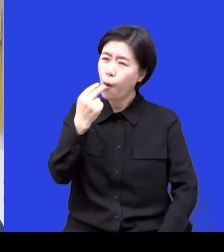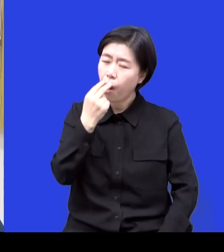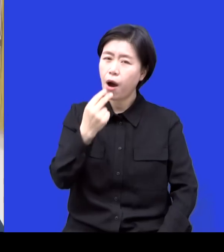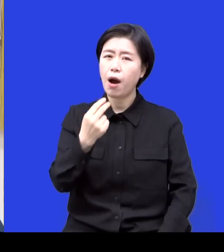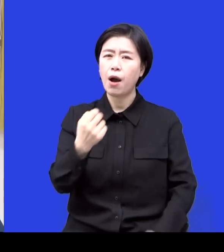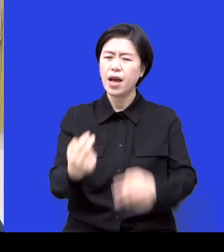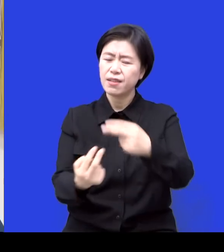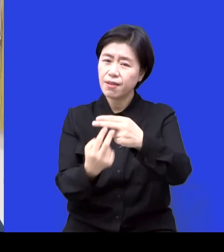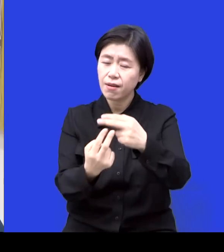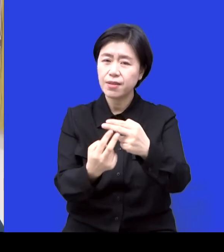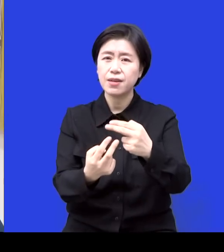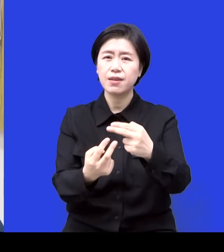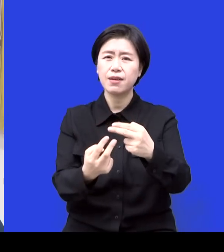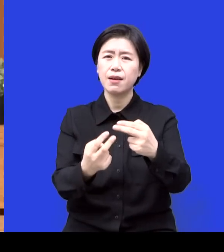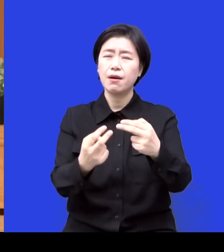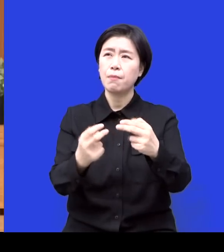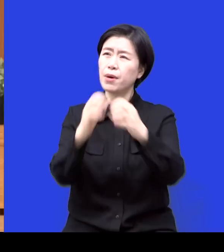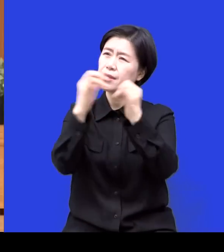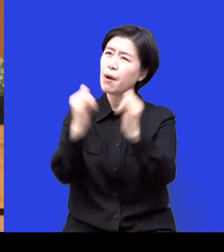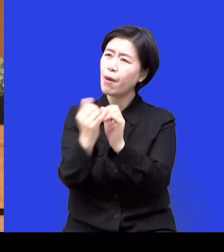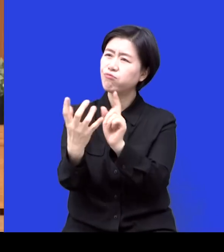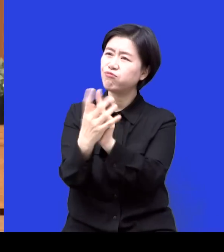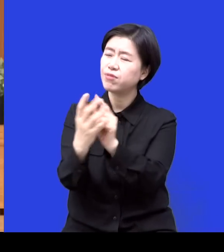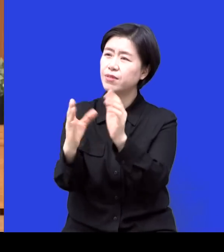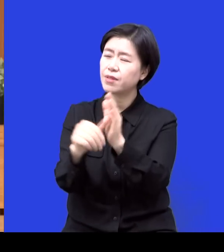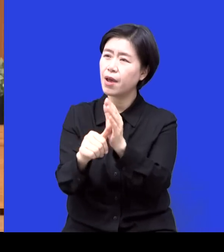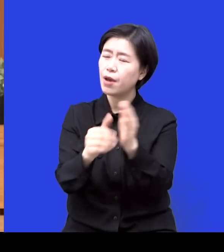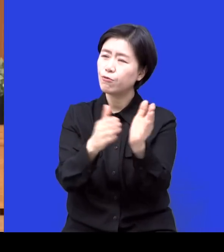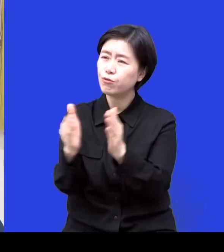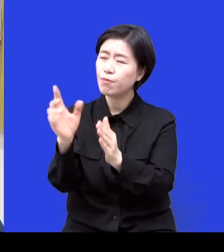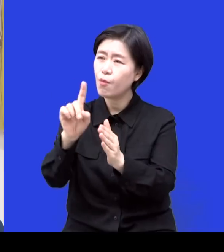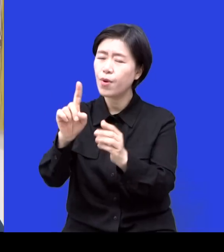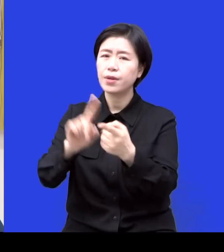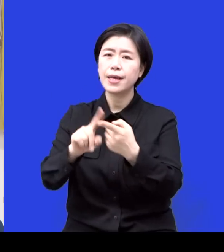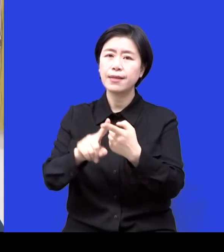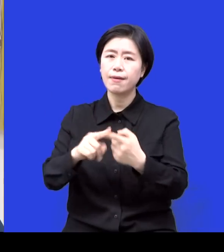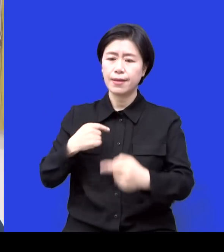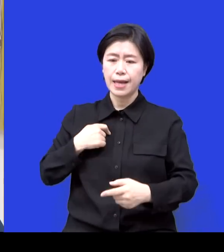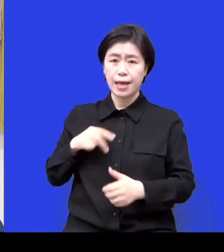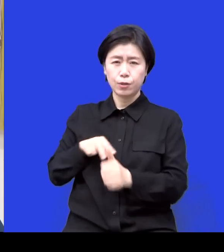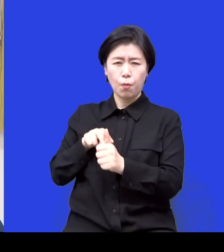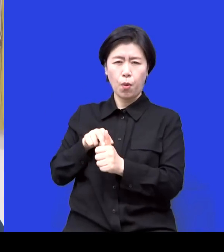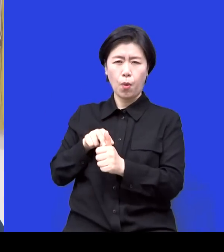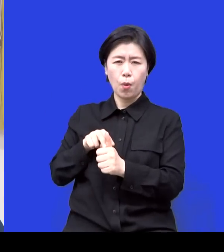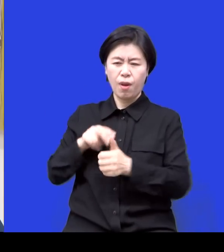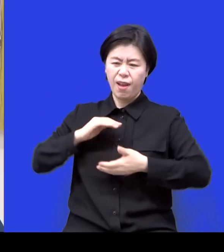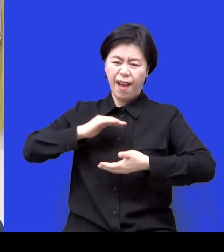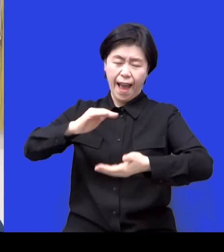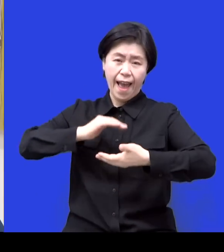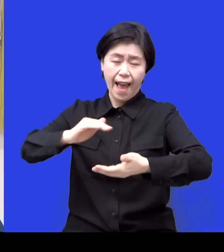기본적인 것들 있잖아요. 사회의 구성인으로서 알아야 하는 것들. 근데 잘 안 들어요. 듣는 아이도 있고 오히려